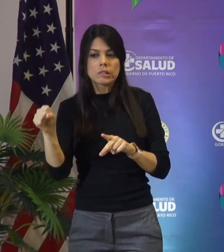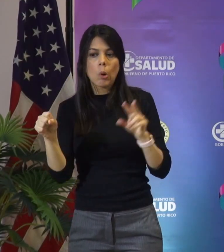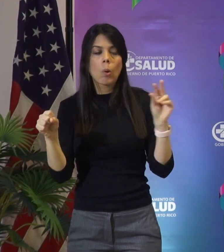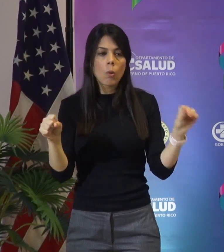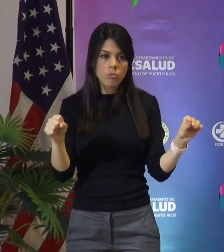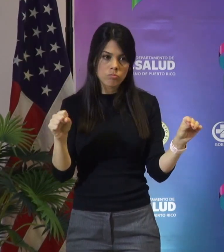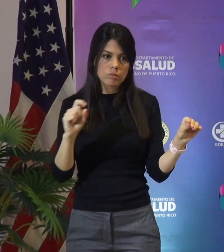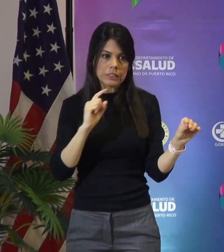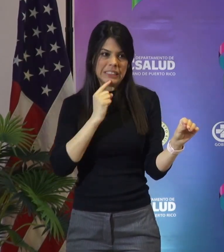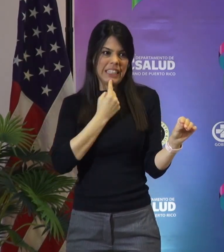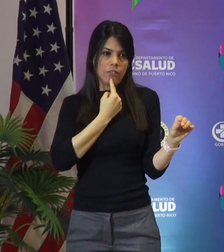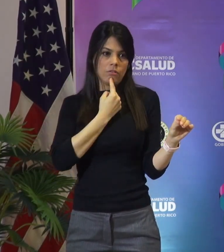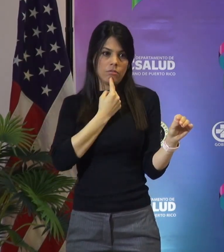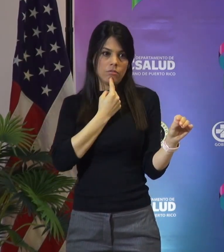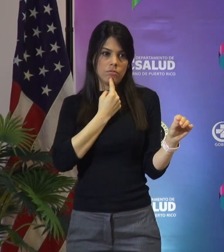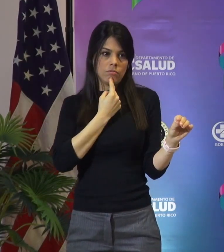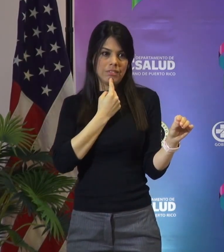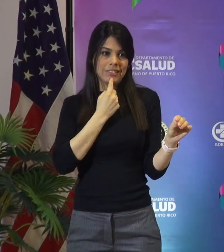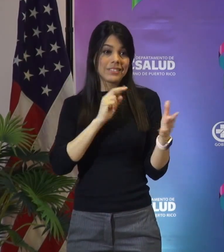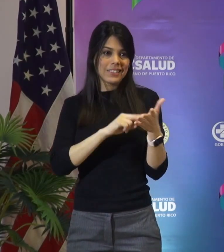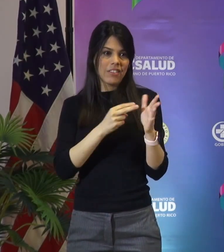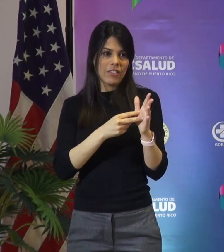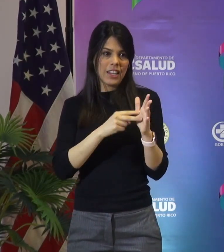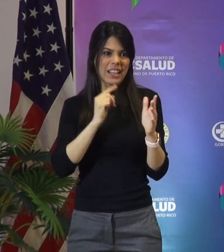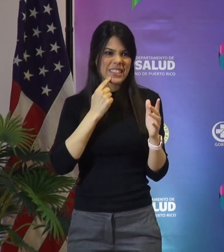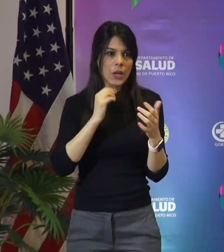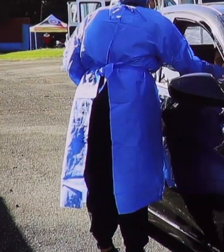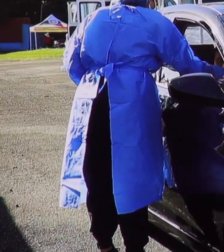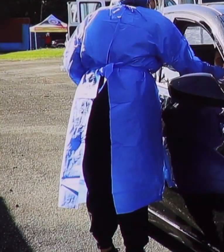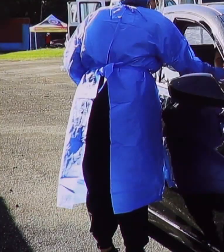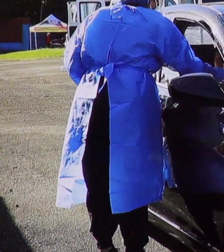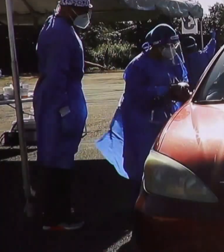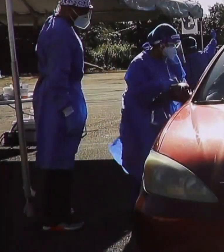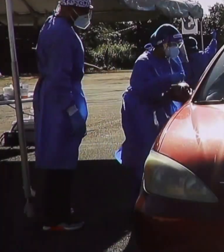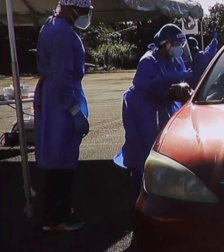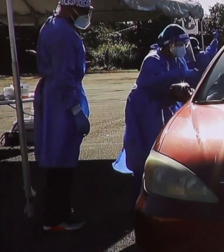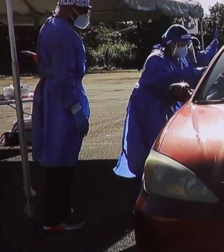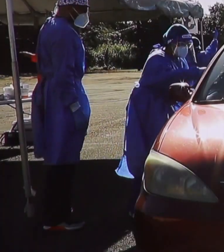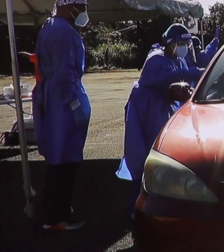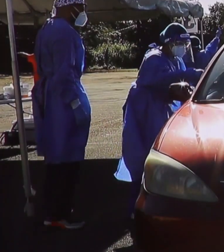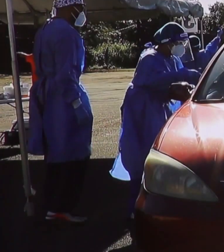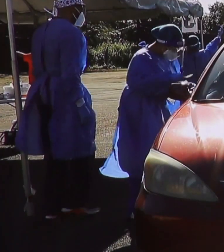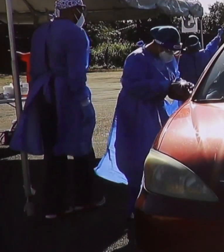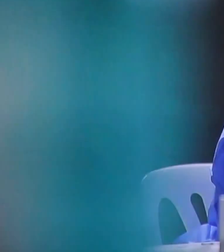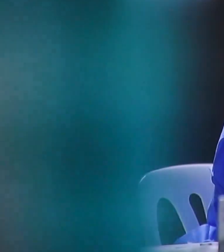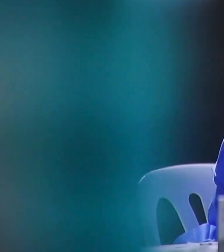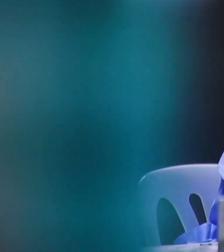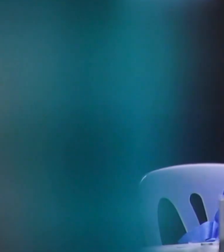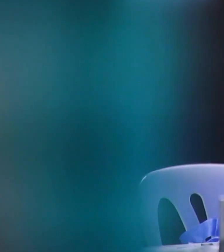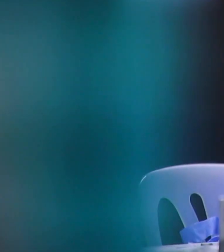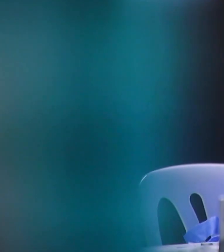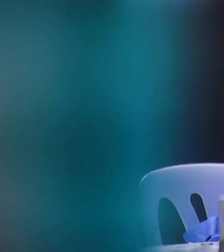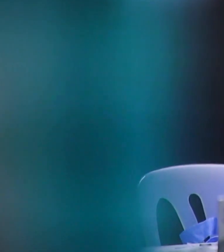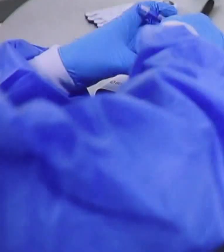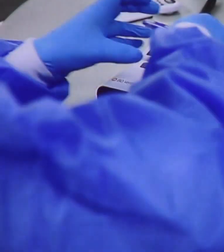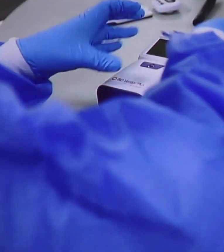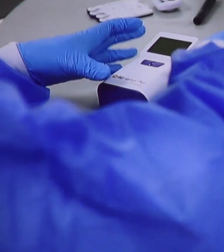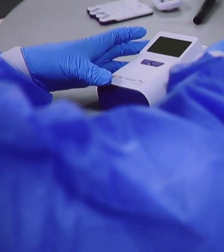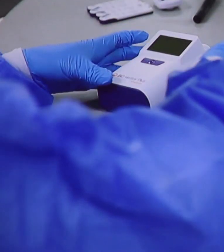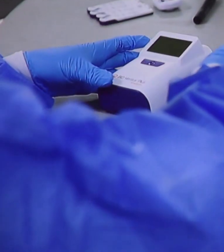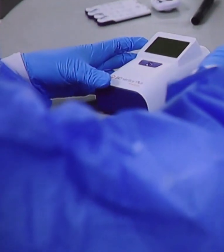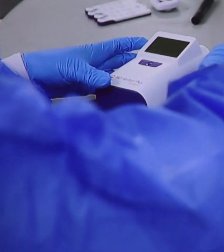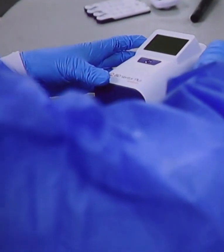agresiva en el sentido de que se le pega más rápido, no es que sea más mortal. Las tres pruebas fueron detectadas por científicos de la Ponce Health Science